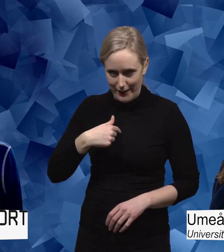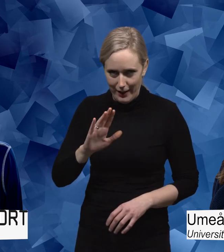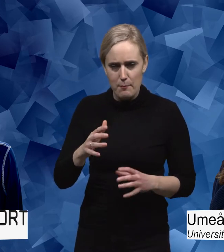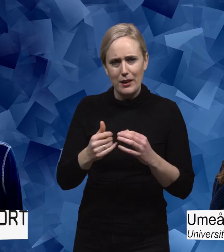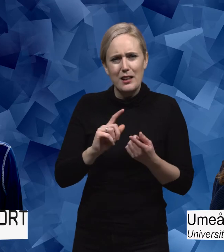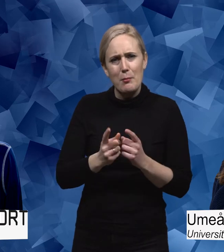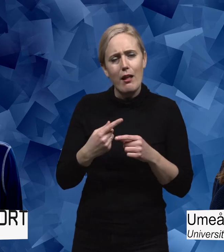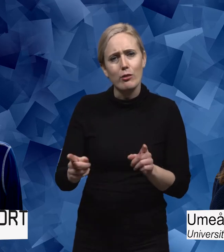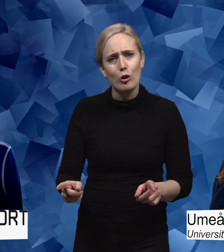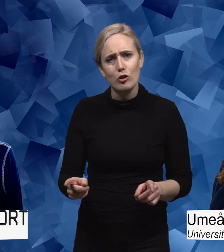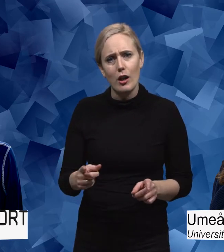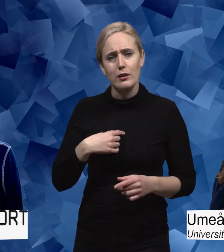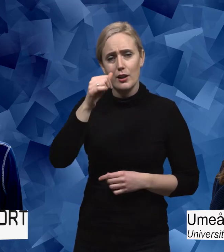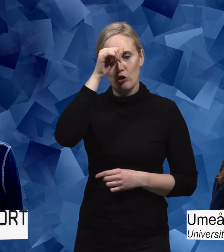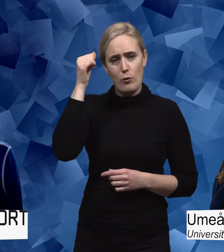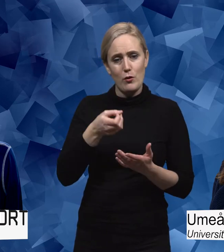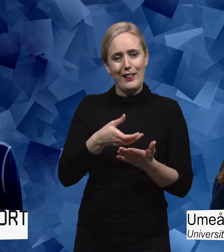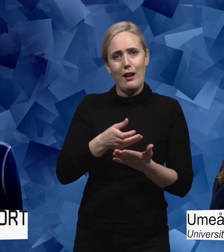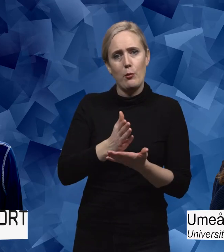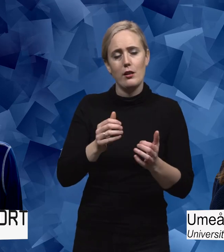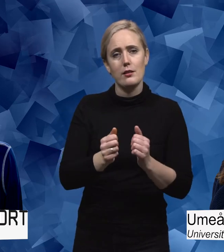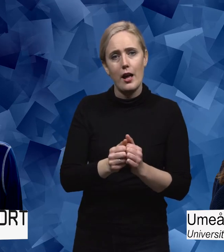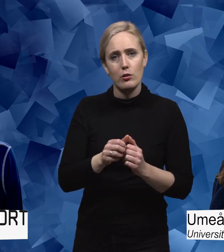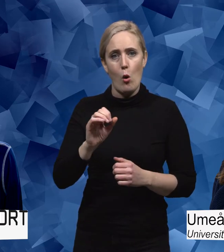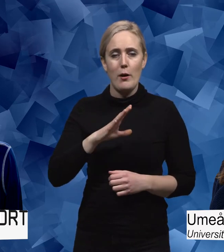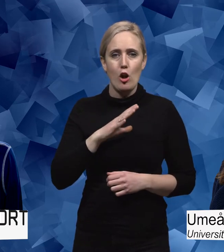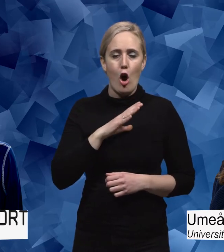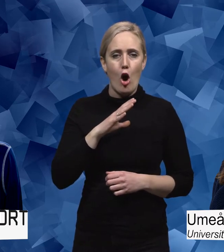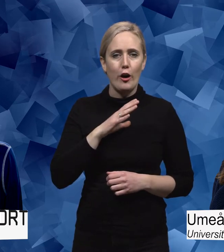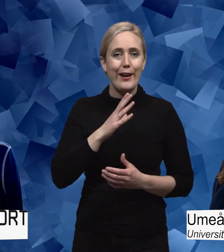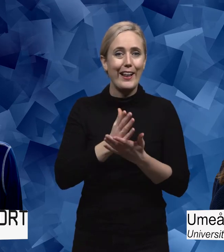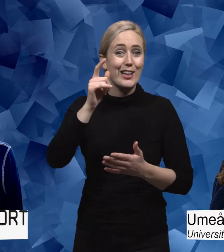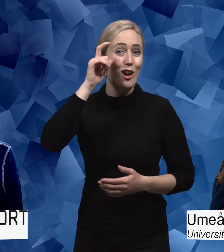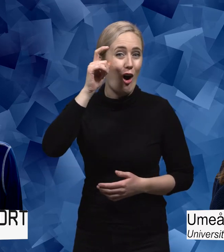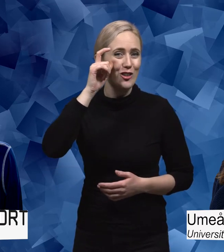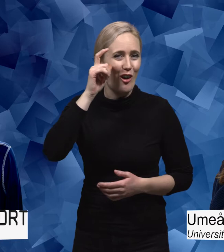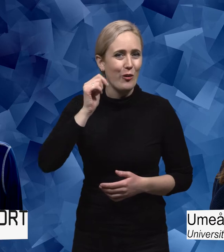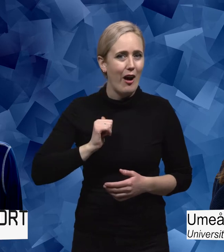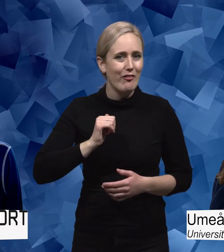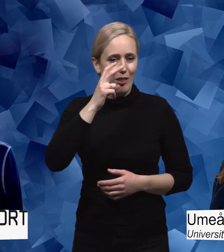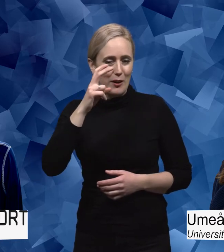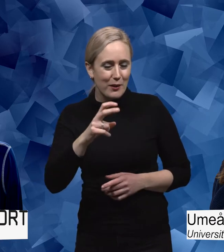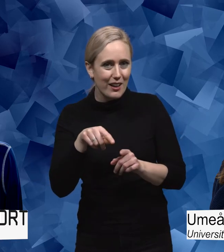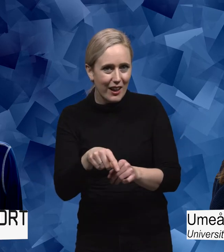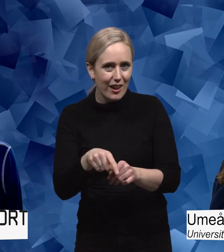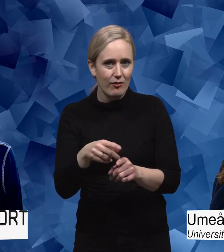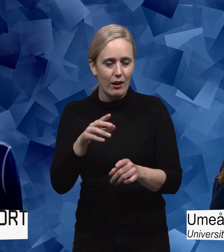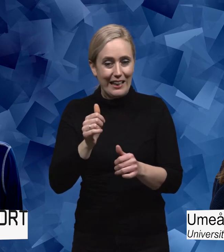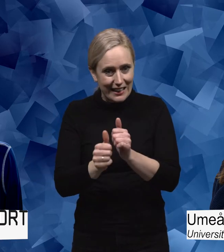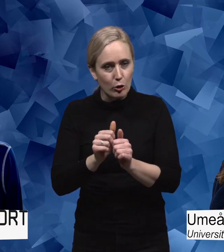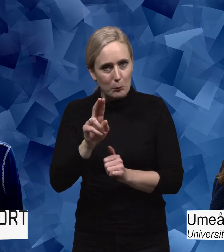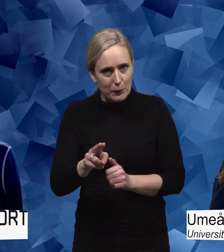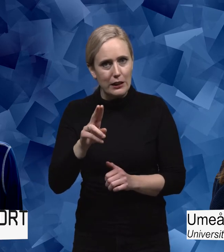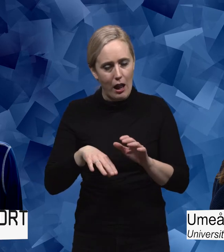det blir någonting annat. Det är svårt att värdera det utifrån, om man har idrottsglasögon på sig, lite idrottsglasögon och förstå vad det handlar om.